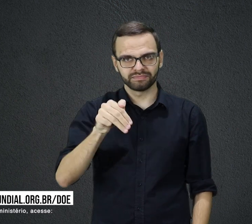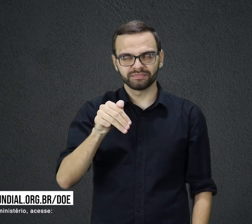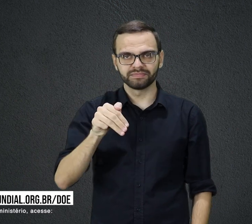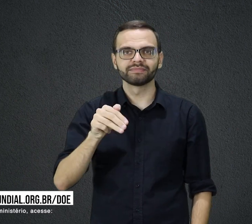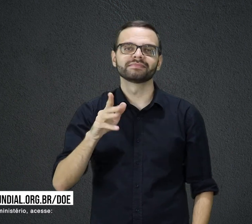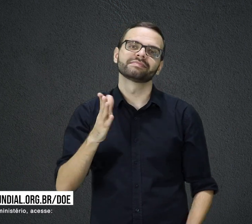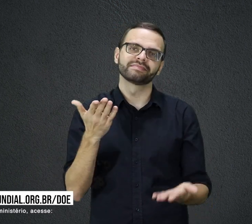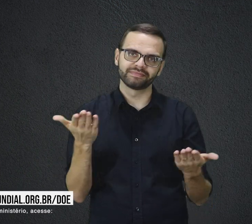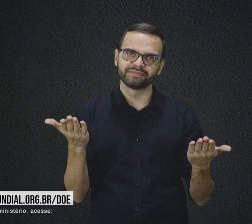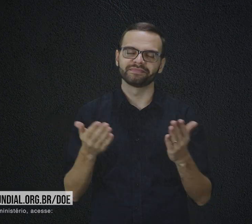Barra Doe